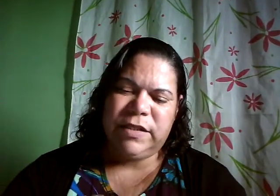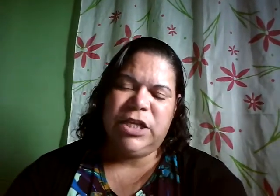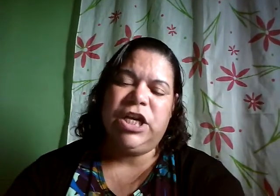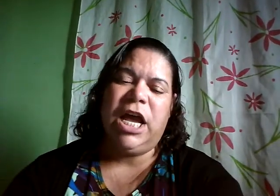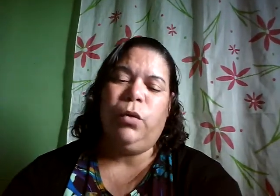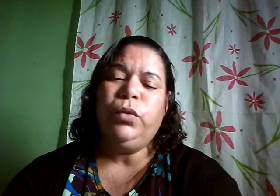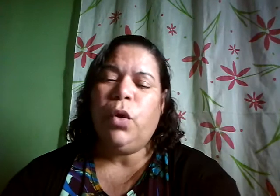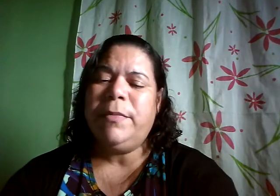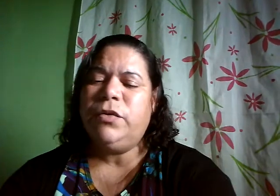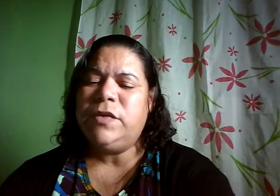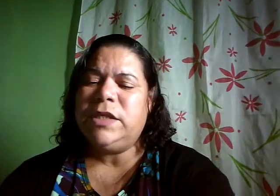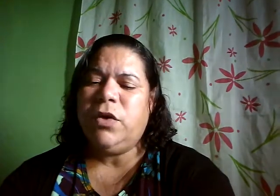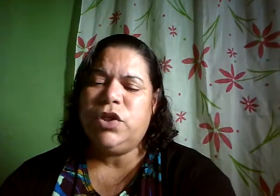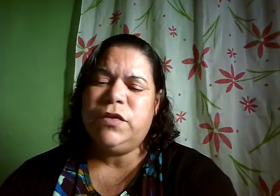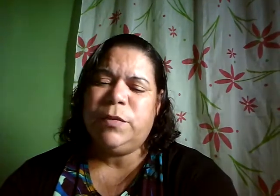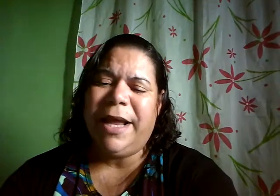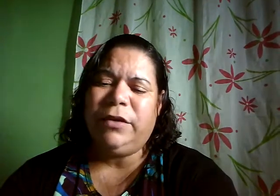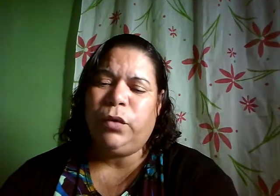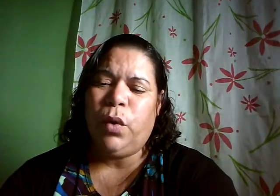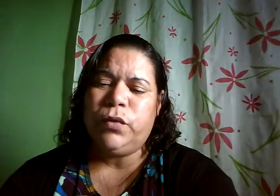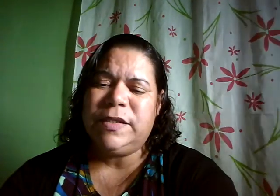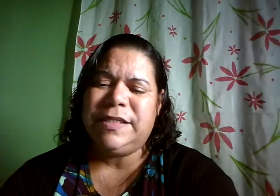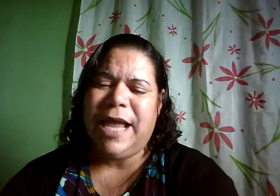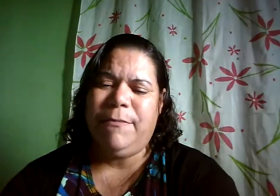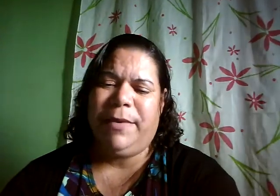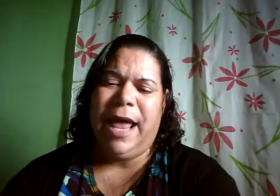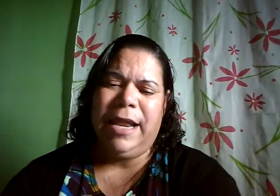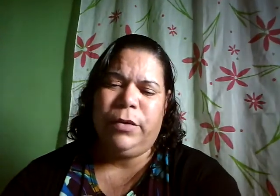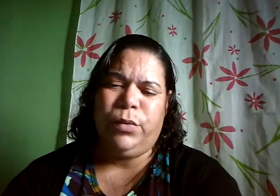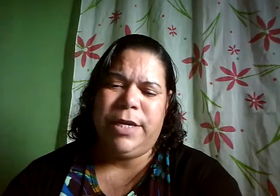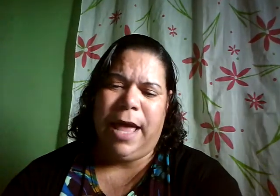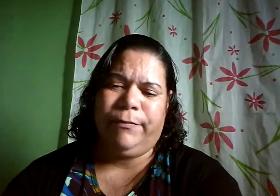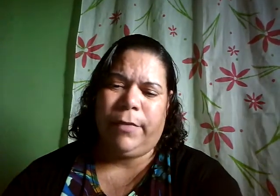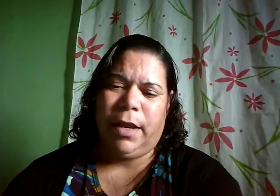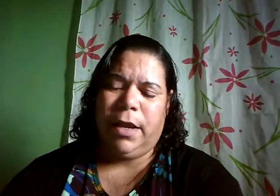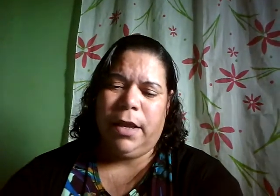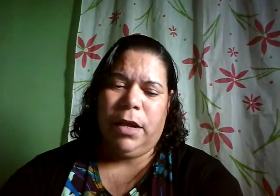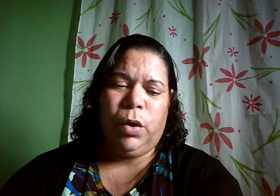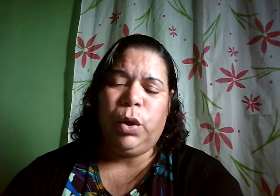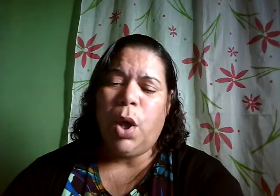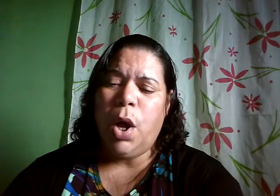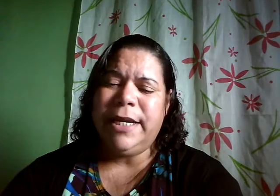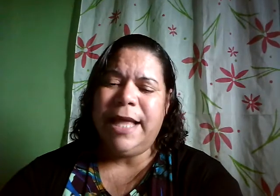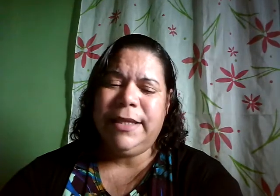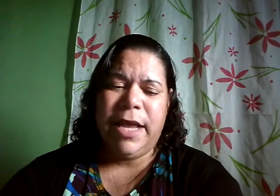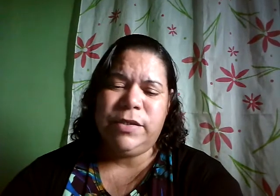seja o nome do Senhor Jesus para todos sempre. Aleluia! Glória a Deus